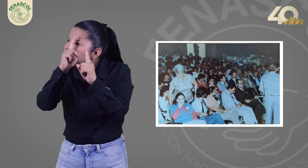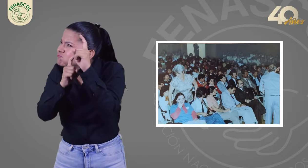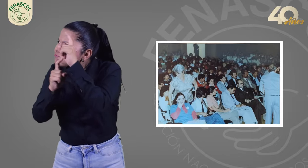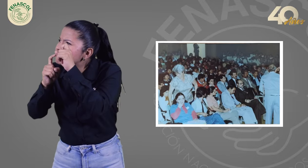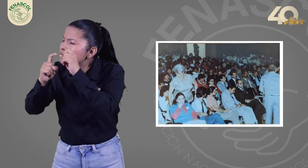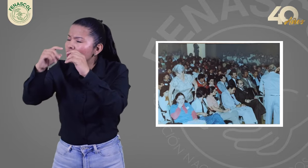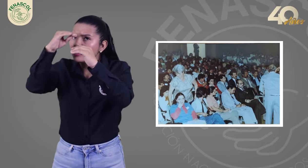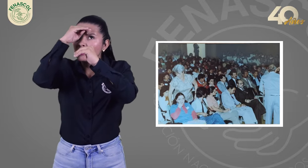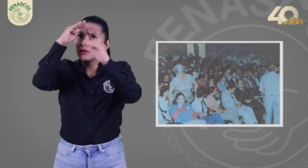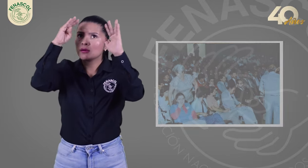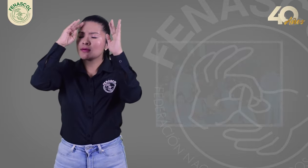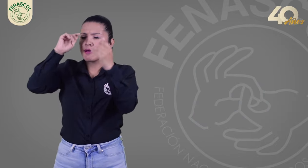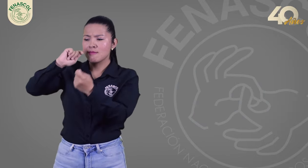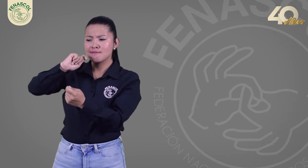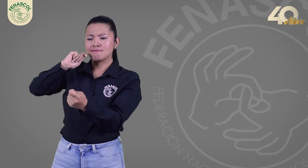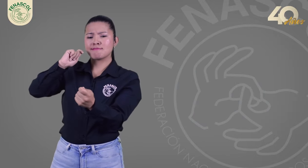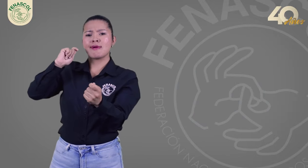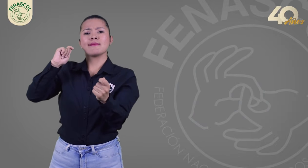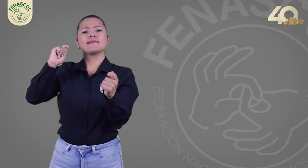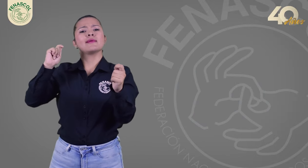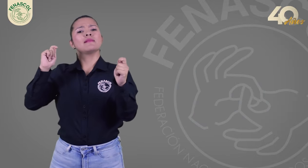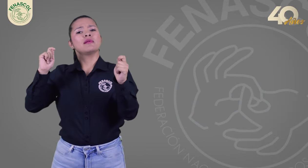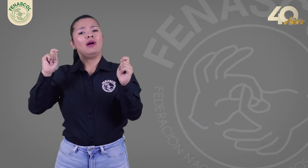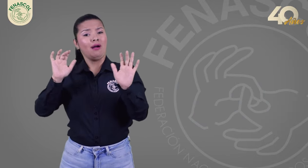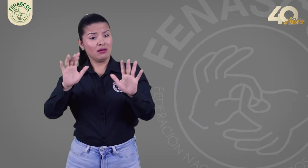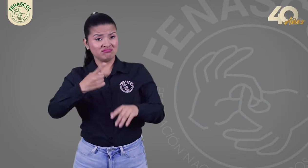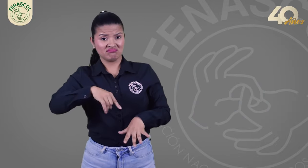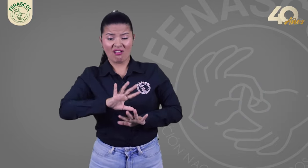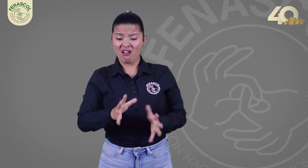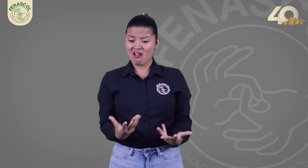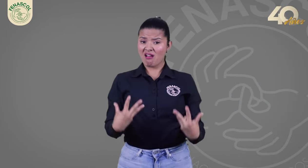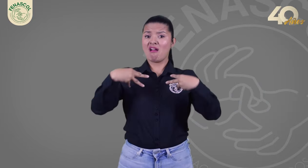Ese proceso no fue inmediato Se fue llevando de a poco